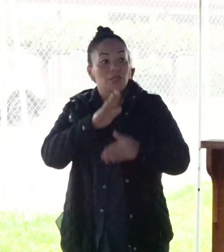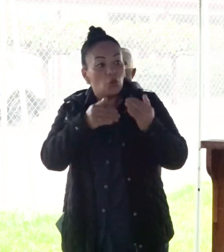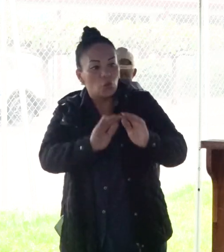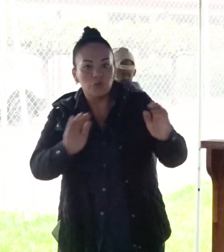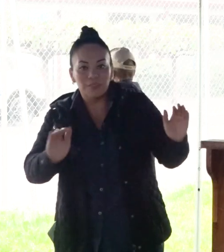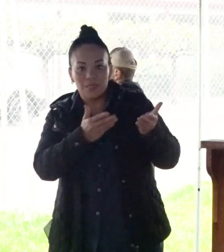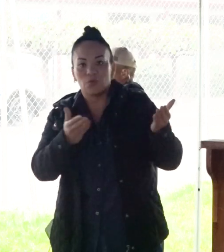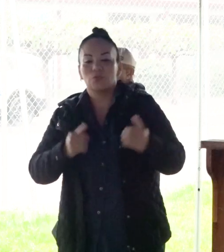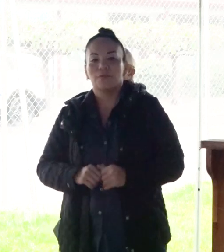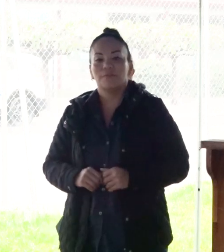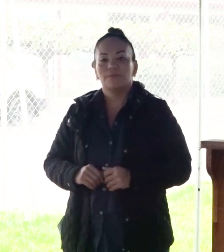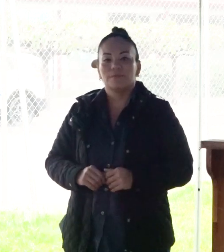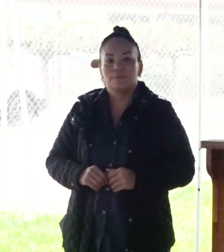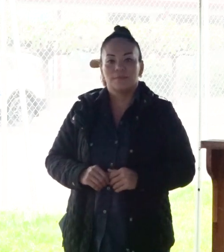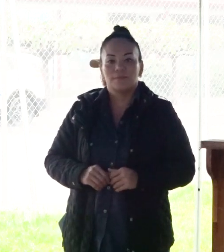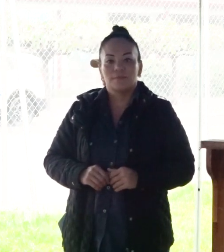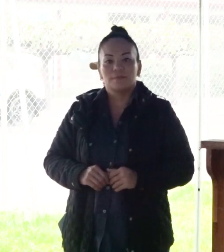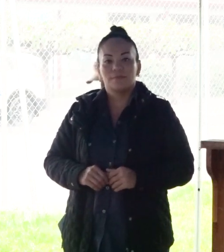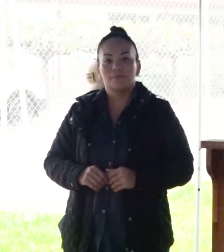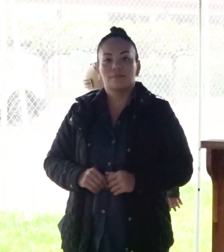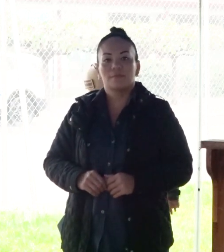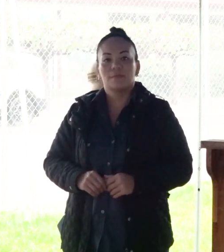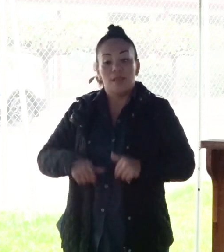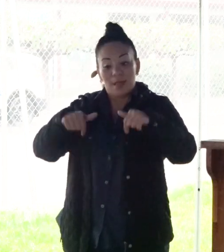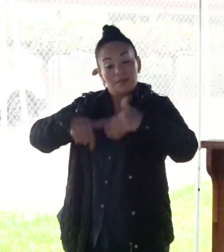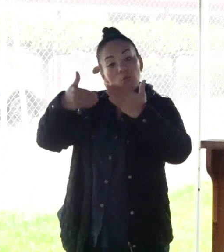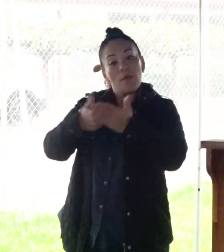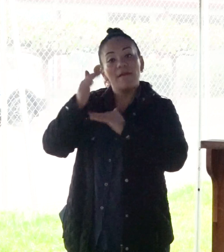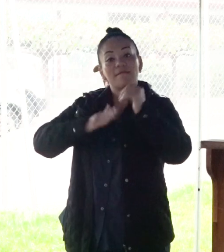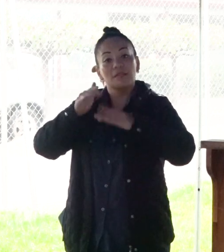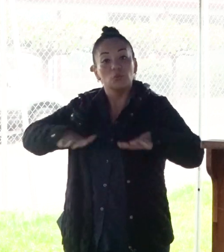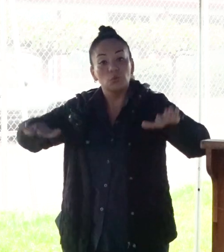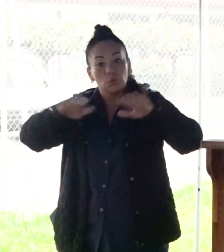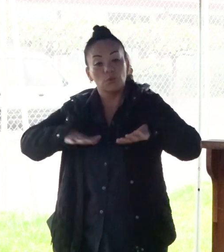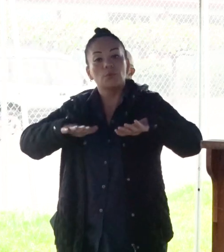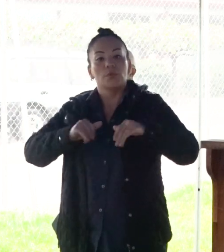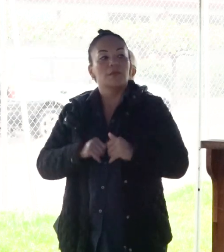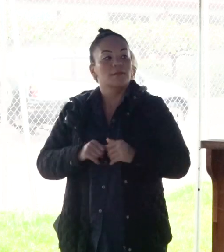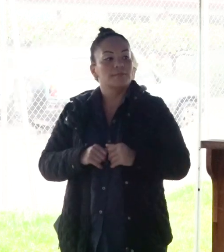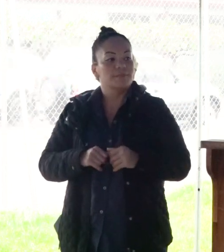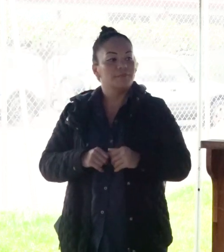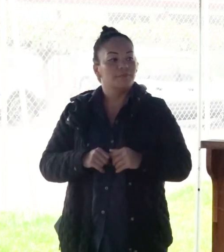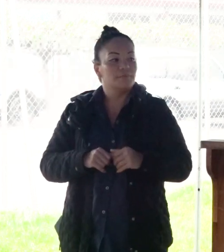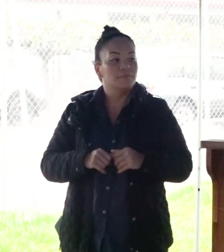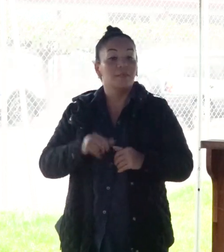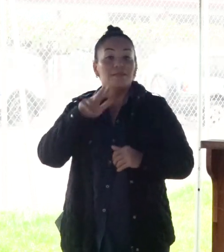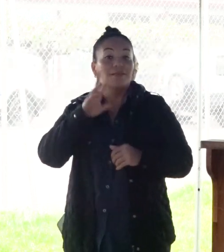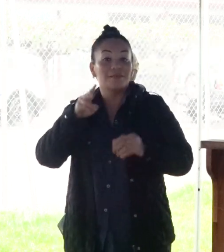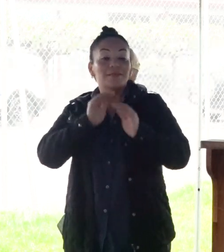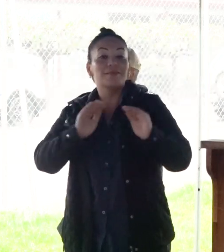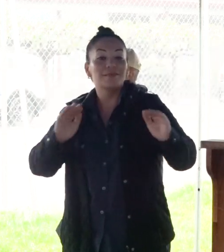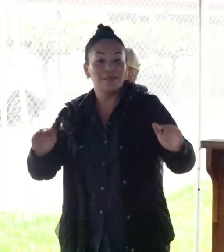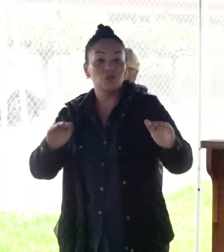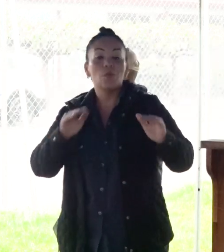niños. Esta nueva infraestructura, 36 de ellos, van a recibir